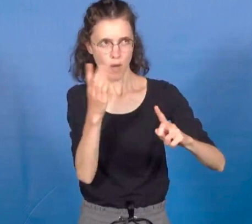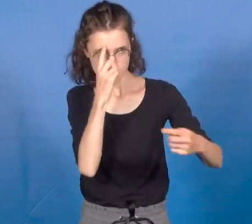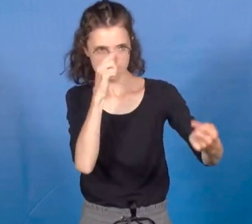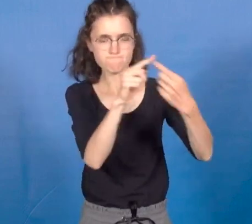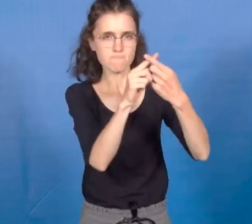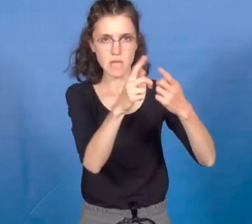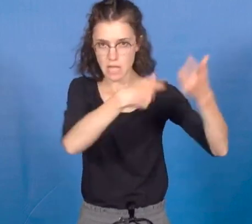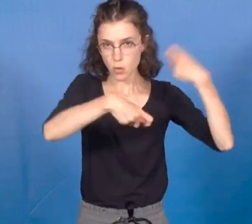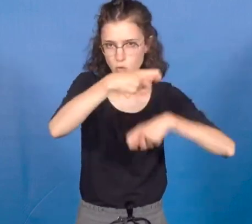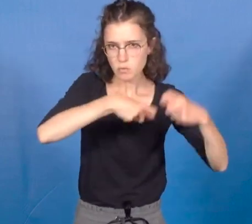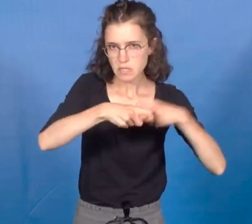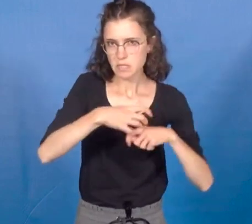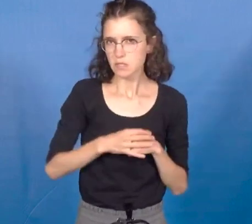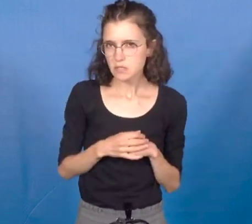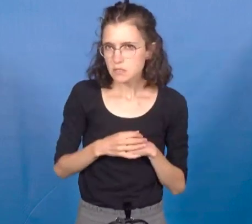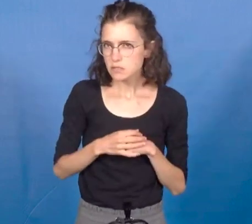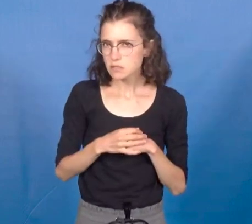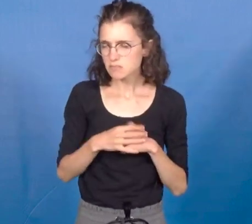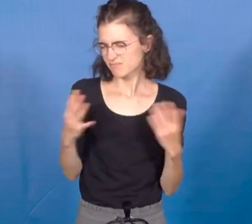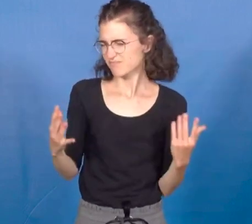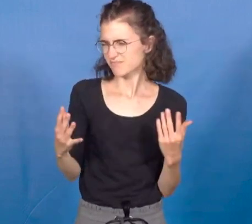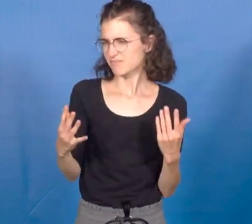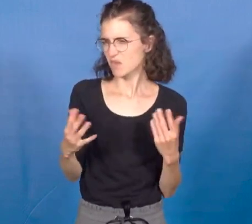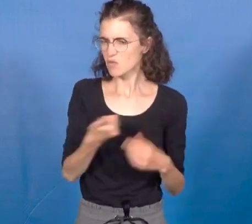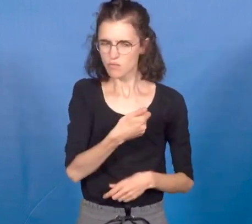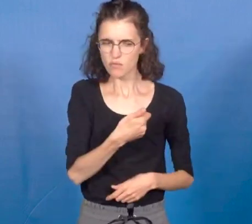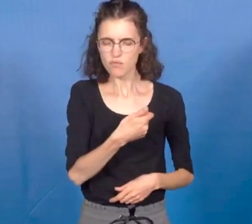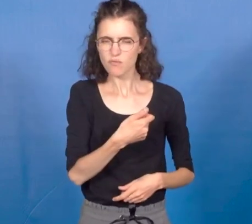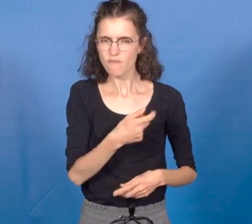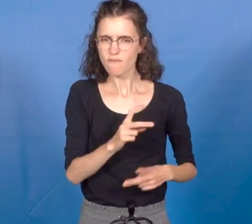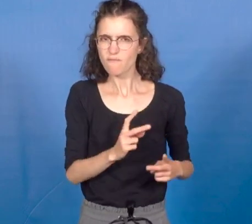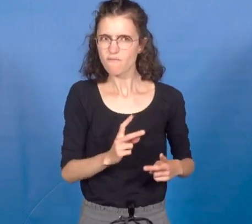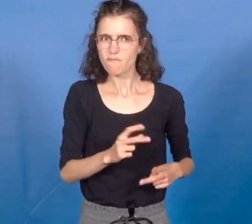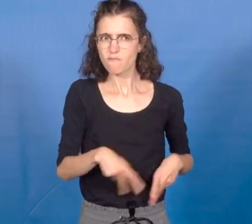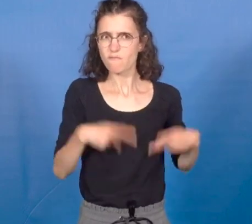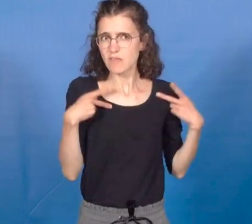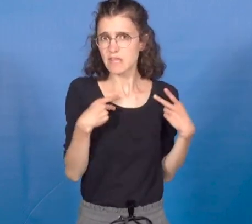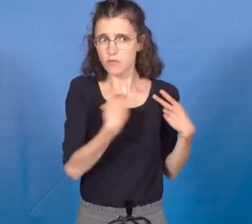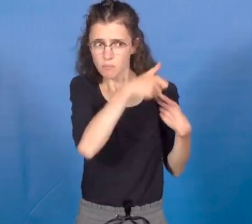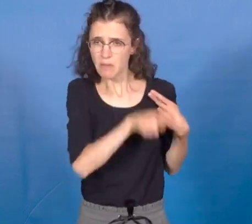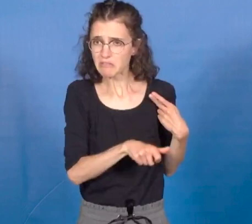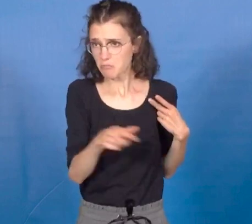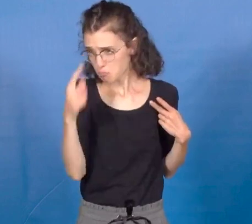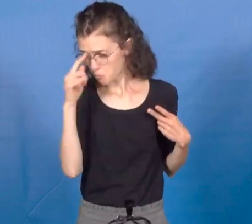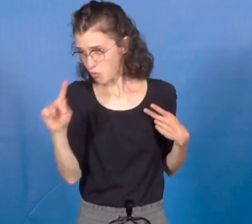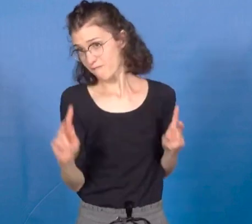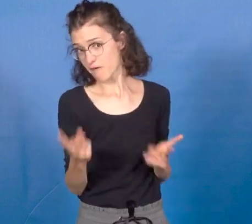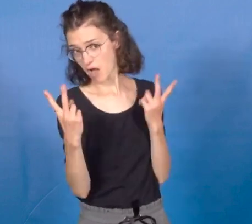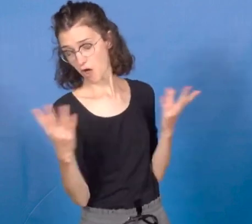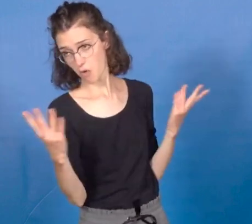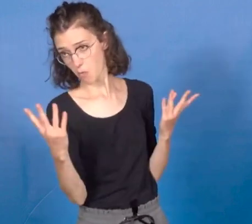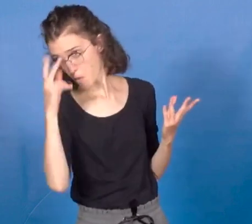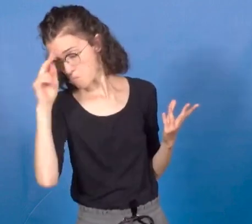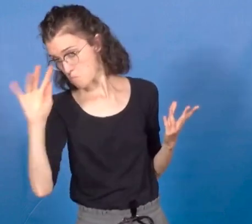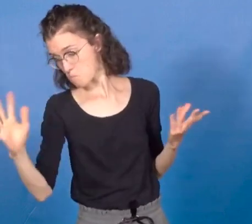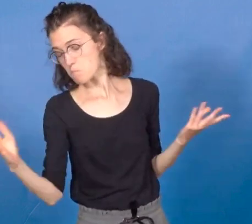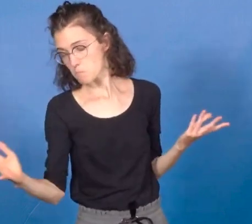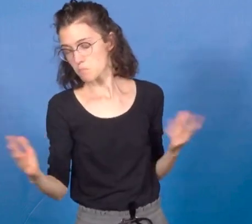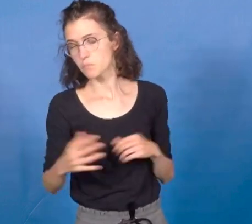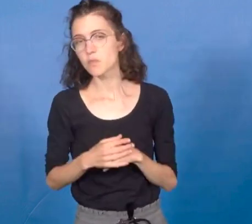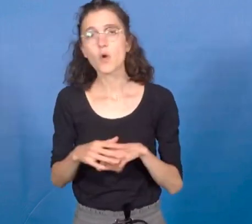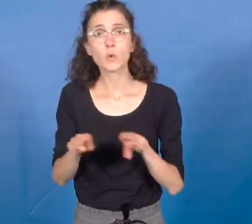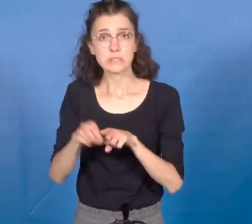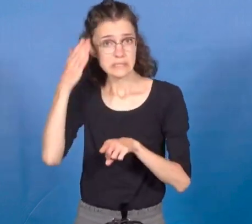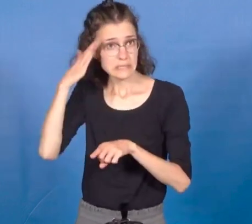Madame Garnier ? Enfin, pour terminer sur ces grands groupes industriels, pour entrer sur le fond des sujets, il faut savoir aussi qu'ils